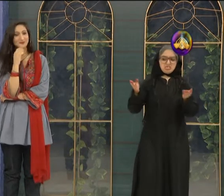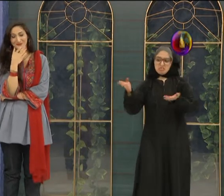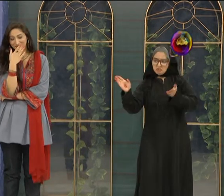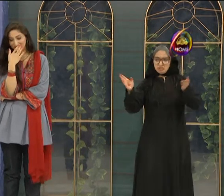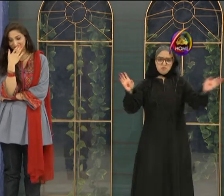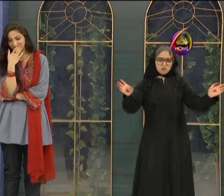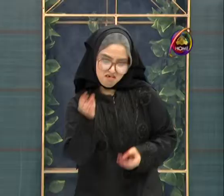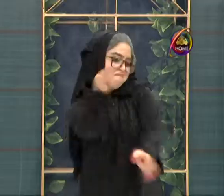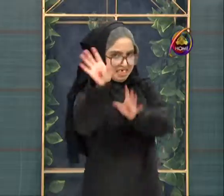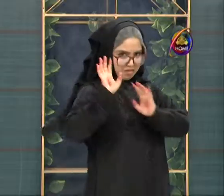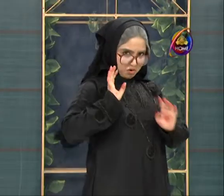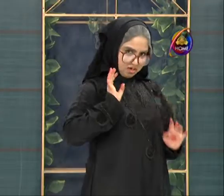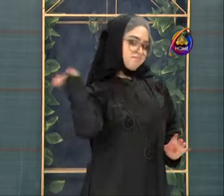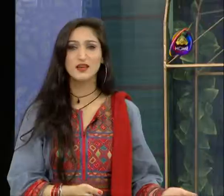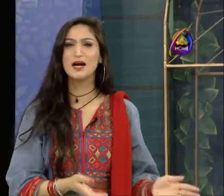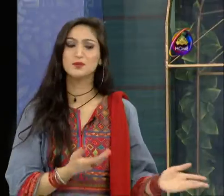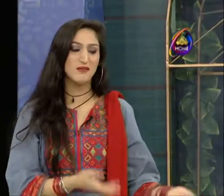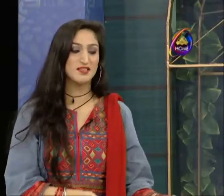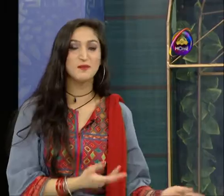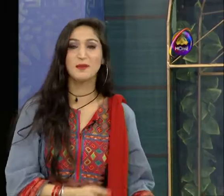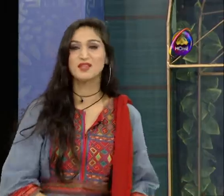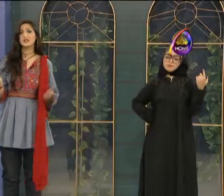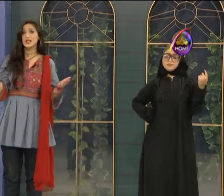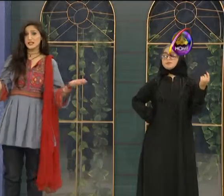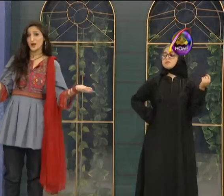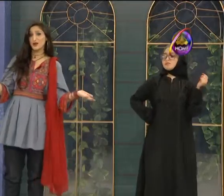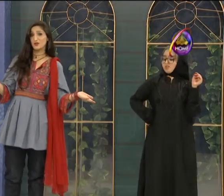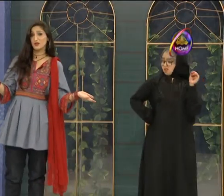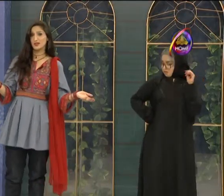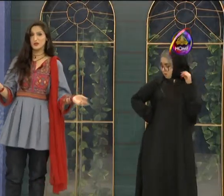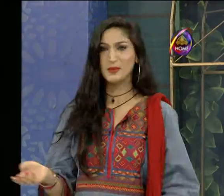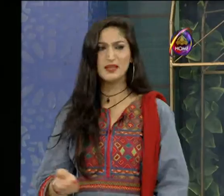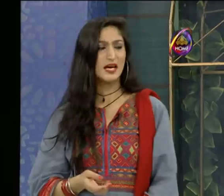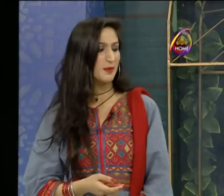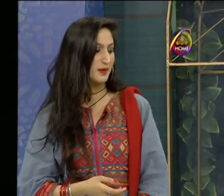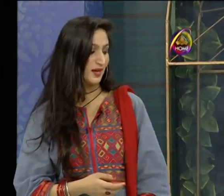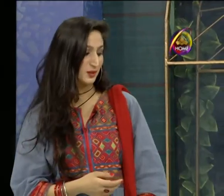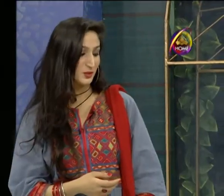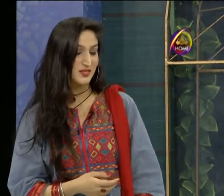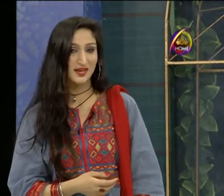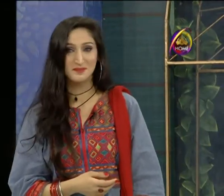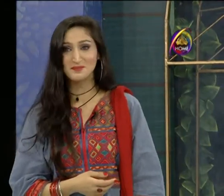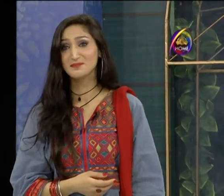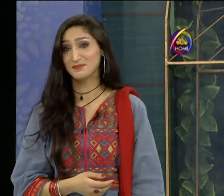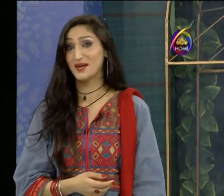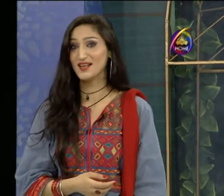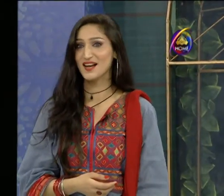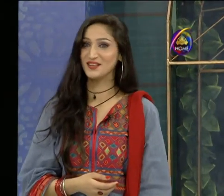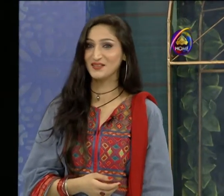گھوری موہی لیدے کی بھوری اب تو ویسے بھی آپ کا چل چلاؤ کا وقت ہے امید ہے آپ اپنی حرکتوں سے باز آگئی ہوں